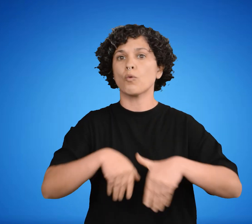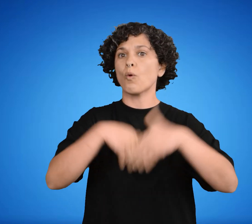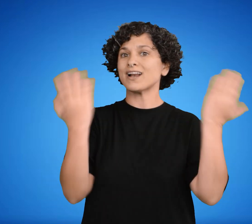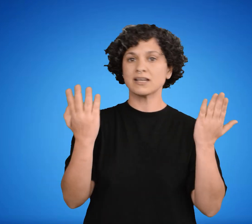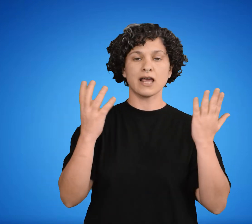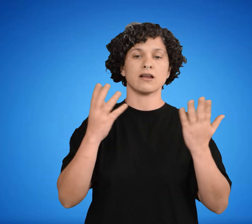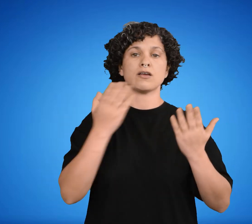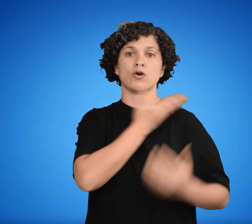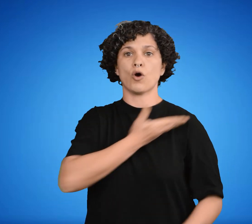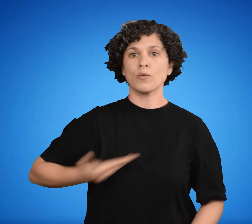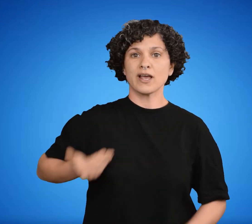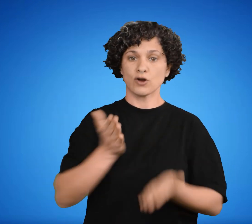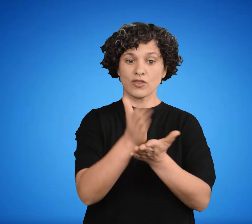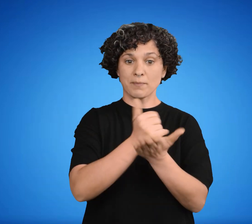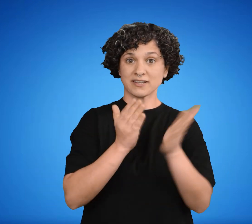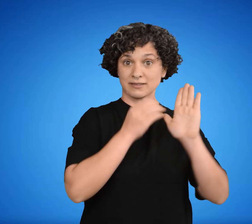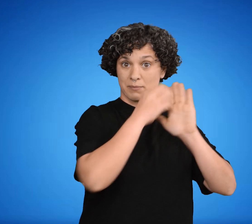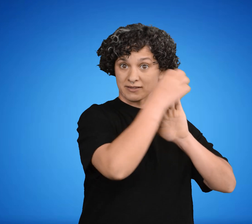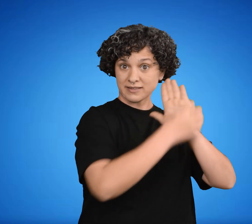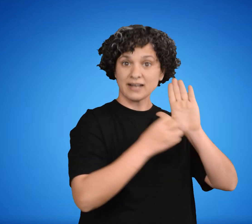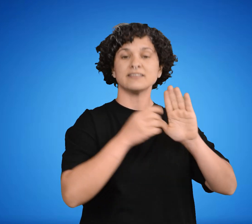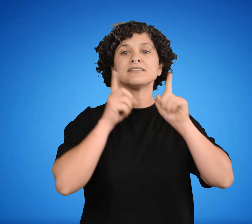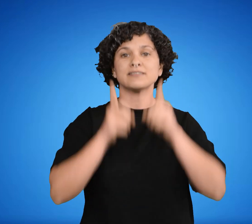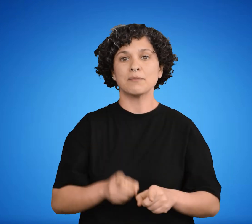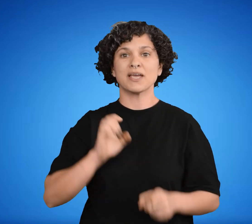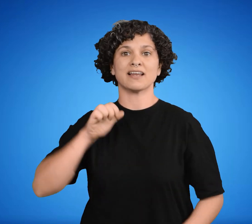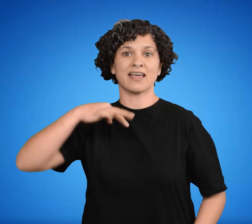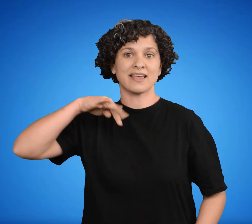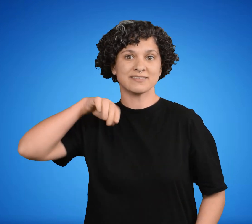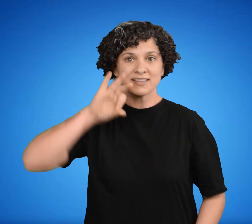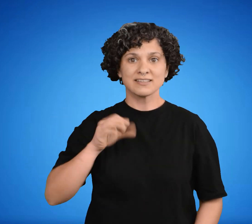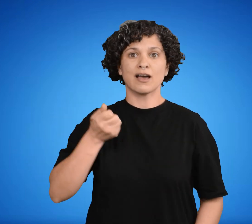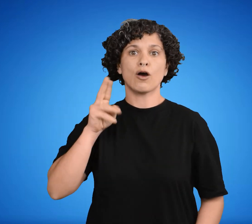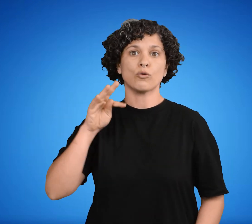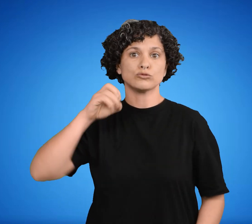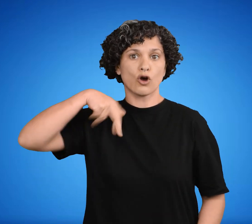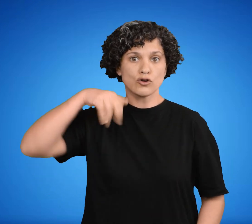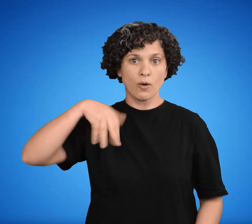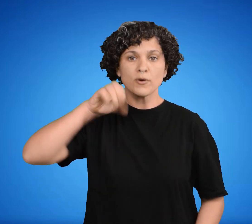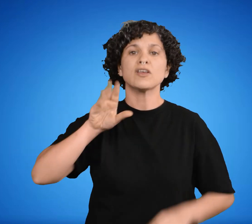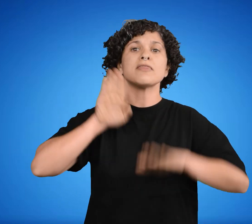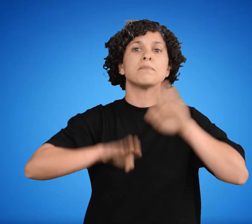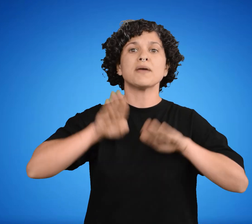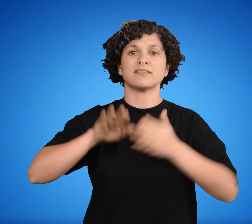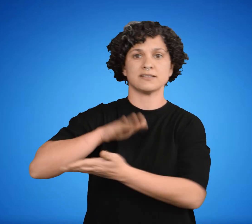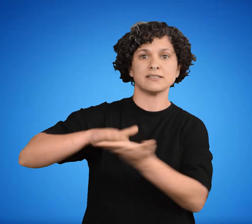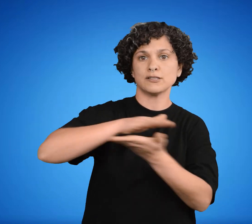todos los gobiernos departamentales y de todos los entes autónomos, o de algunos de ellos, según los casos.